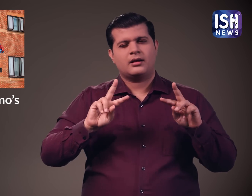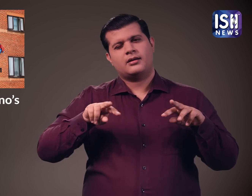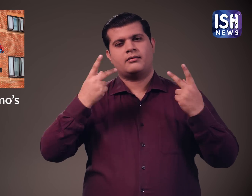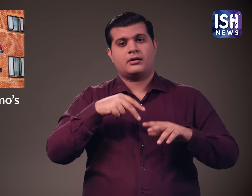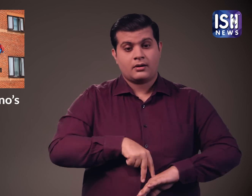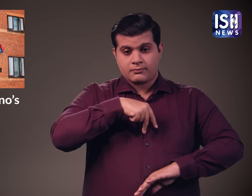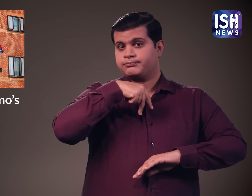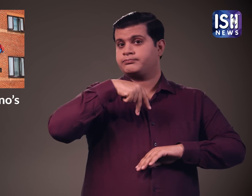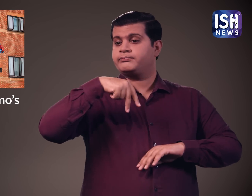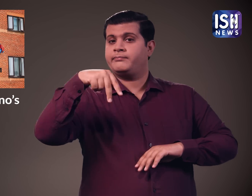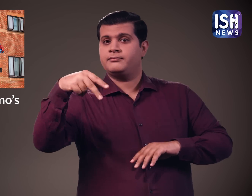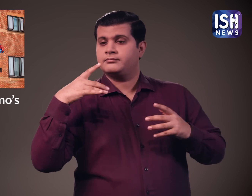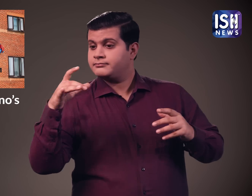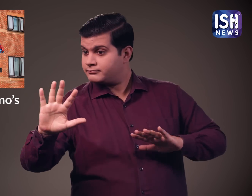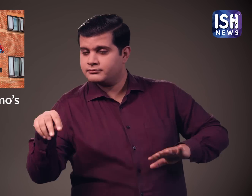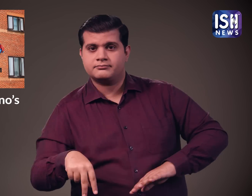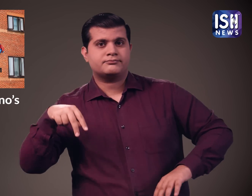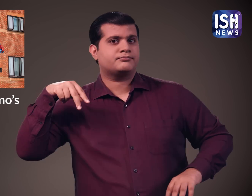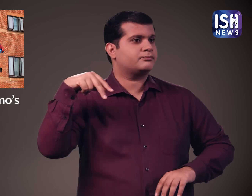इसलिए वे इस अनुके भविश्यवादी विचार के साथ आए